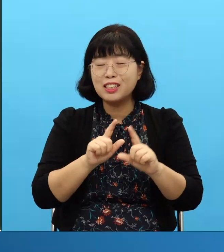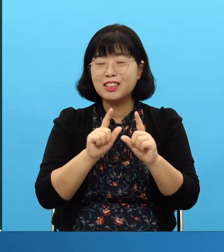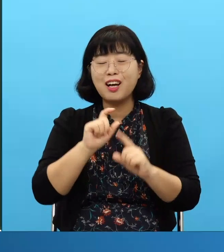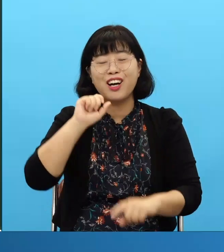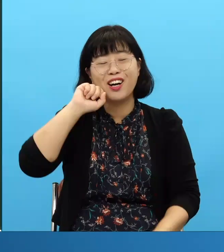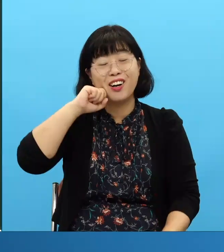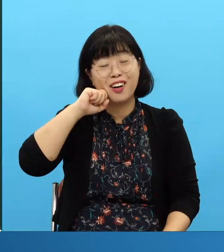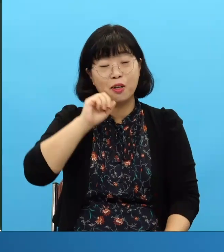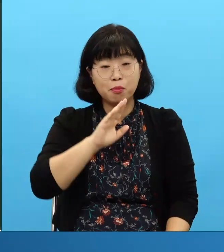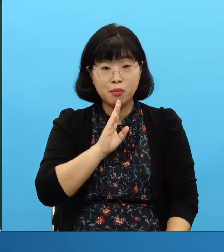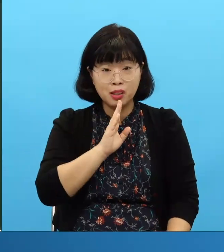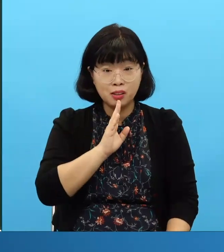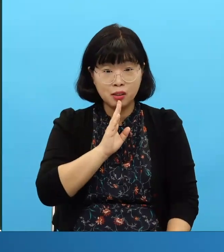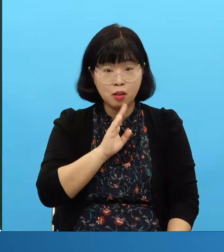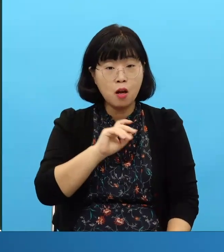nosotros tenemos situaciones difíciles ¿verdad?